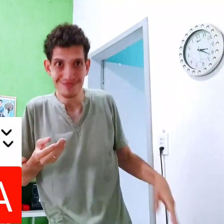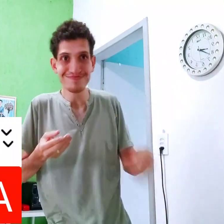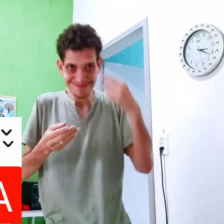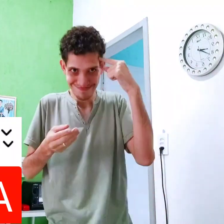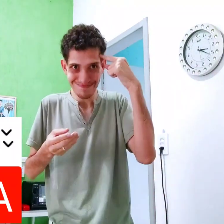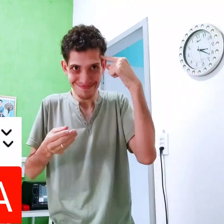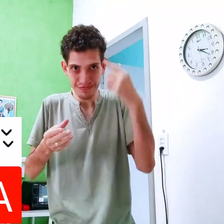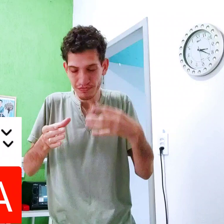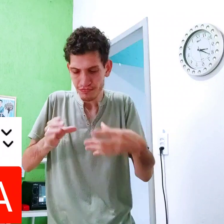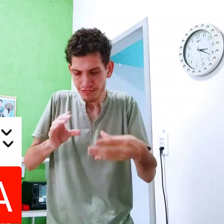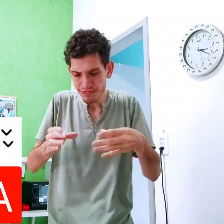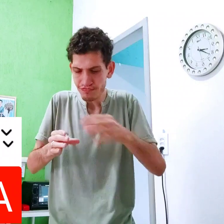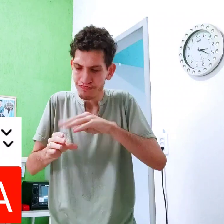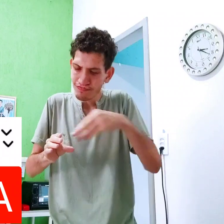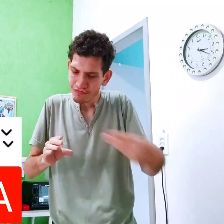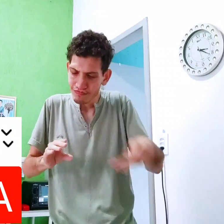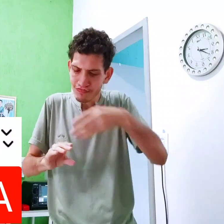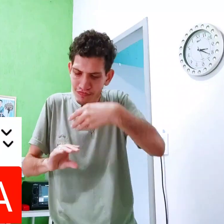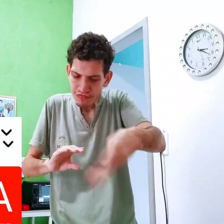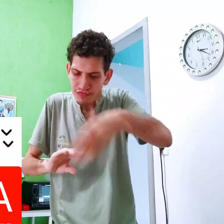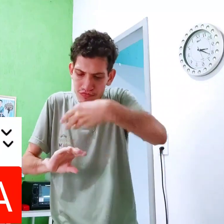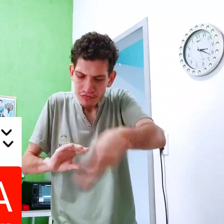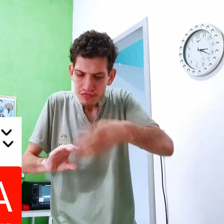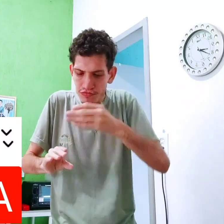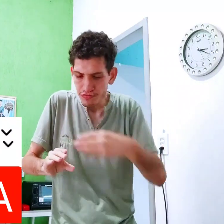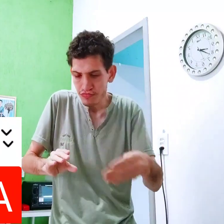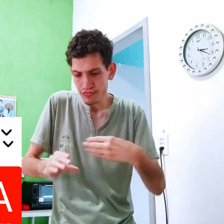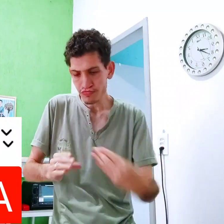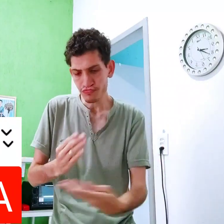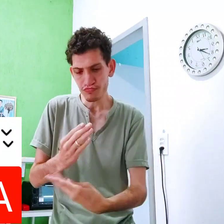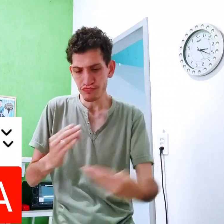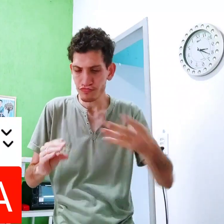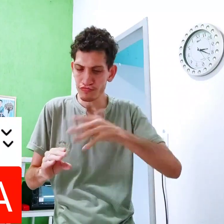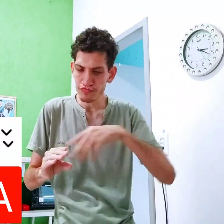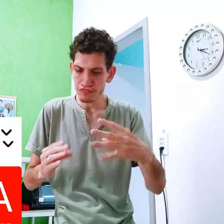Retira do lado, retira do outro, entendeu? Vai retirando Assim